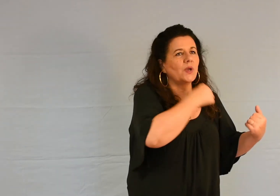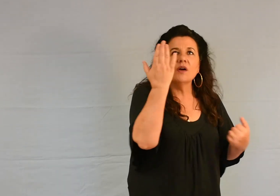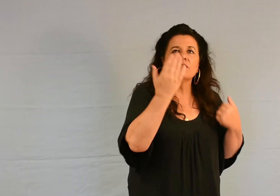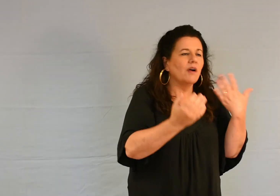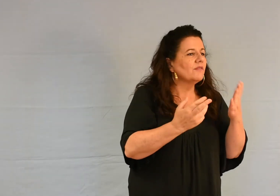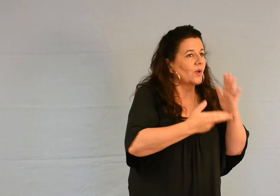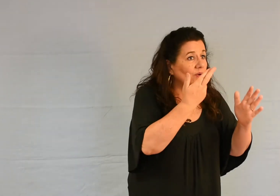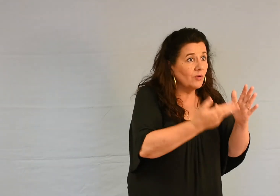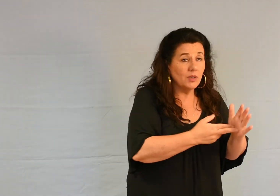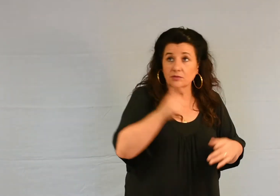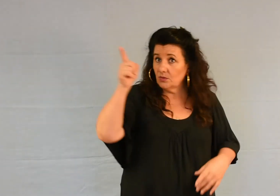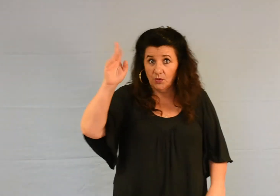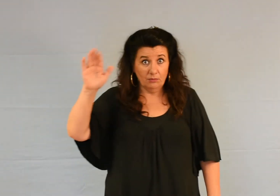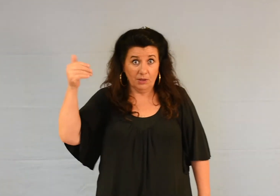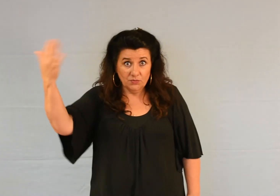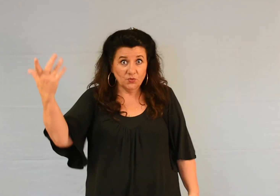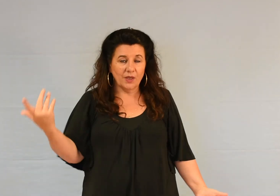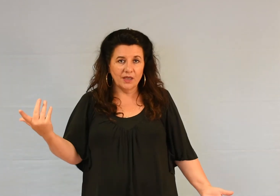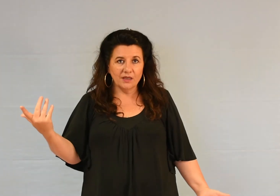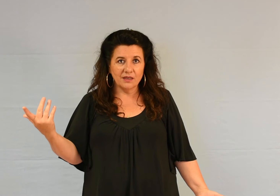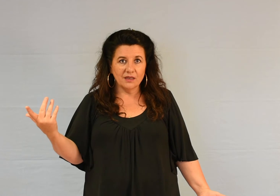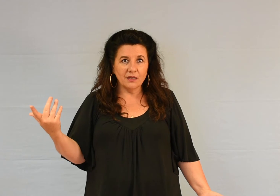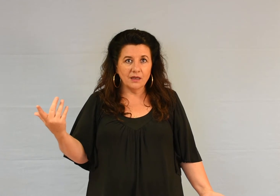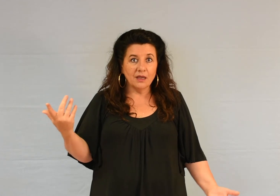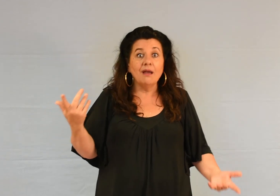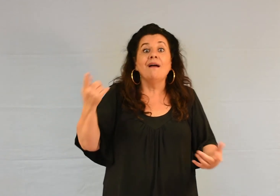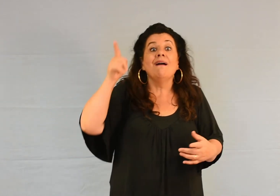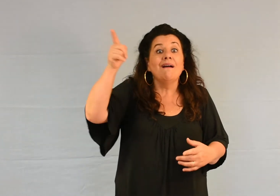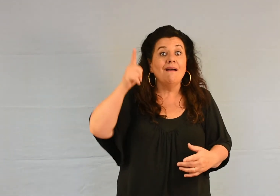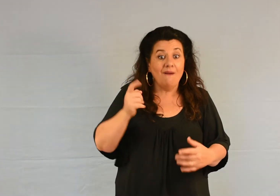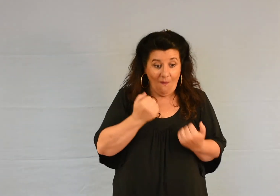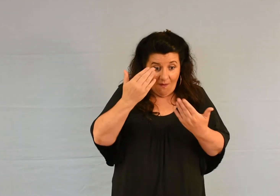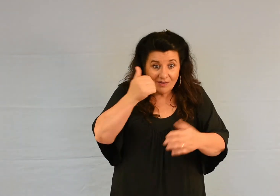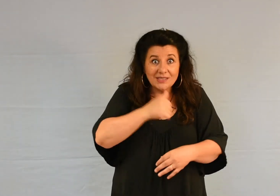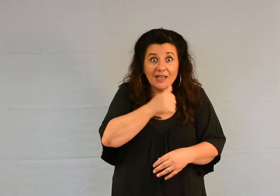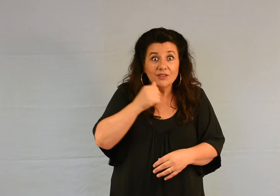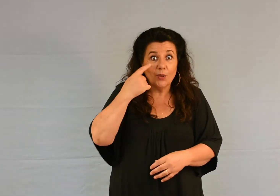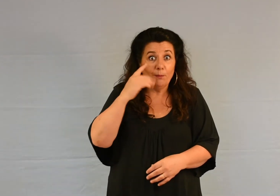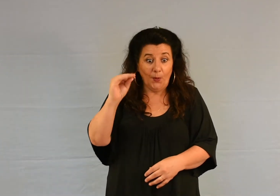D'abord pour ses péchés personnels, puis pour ceux du peuple.